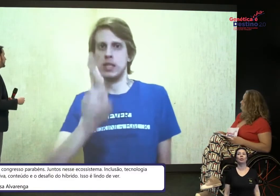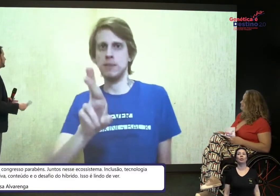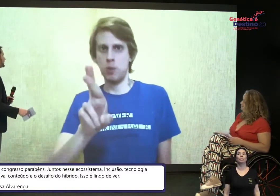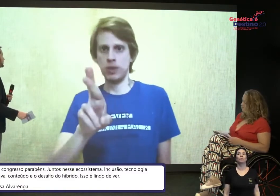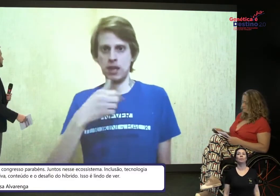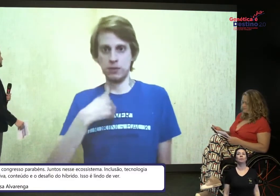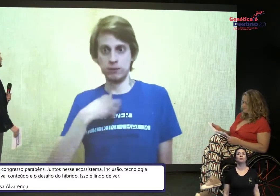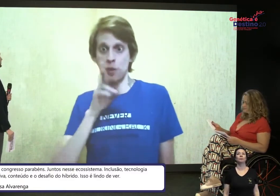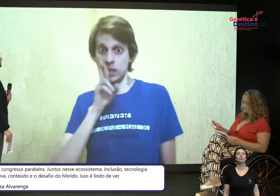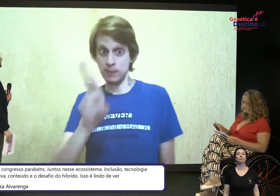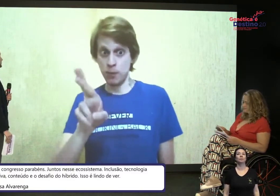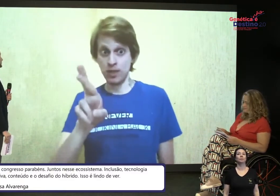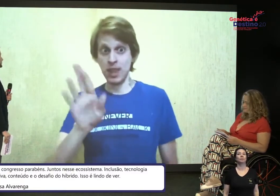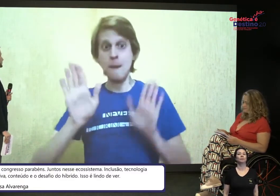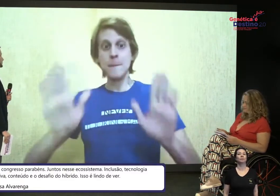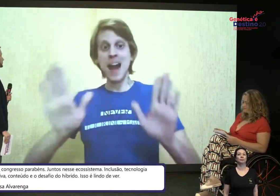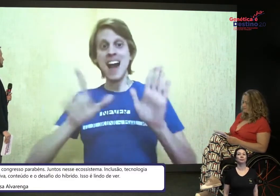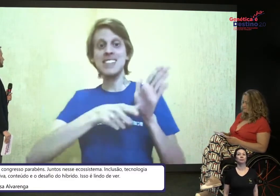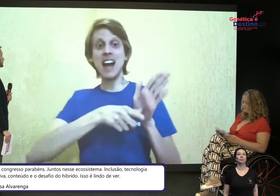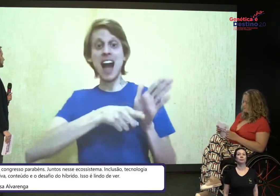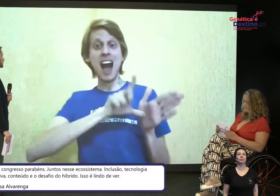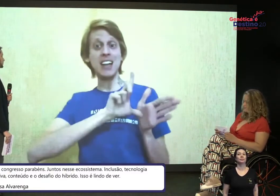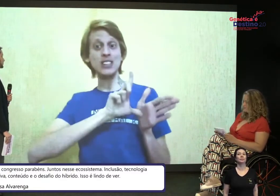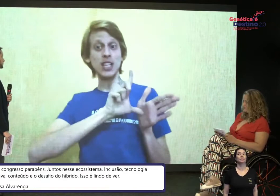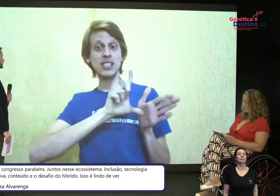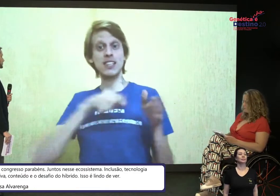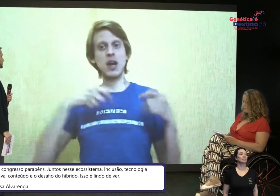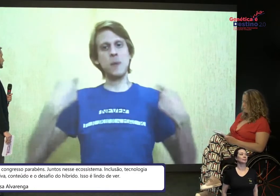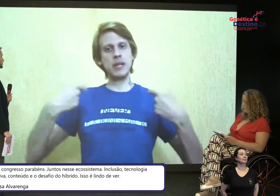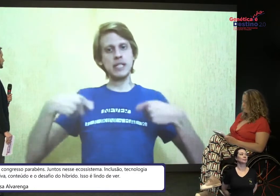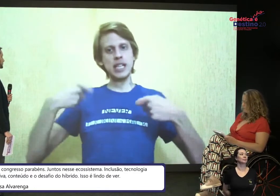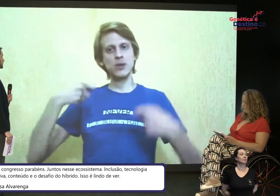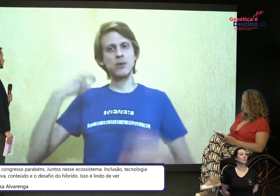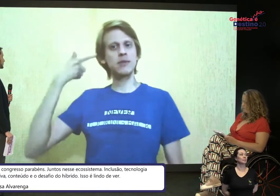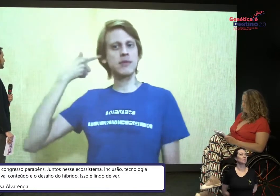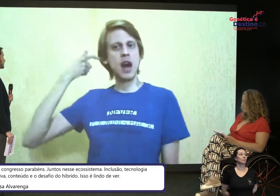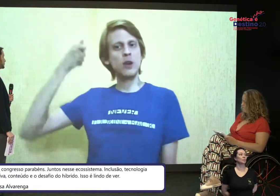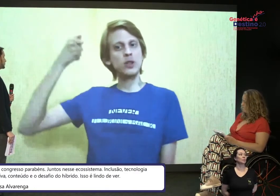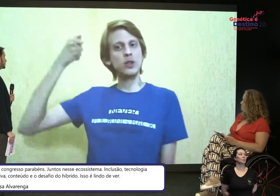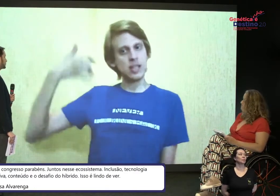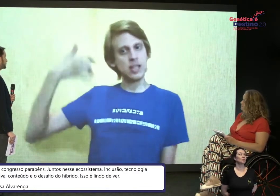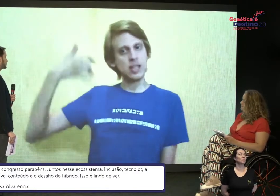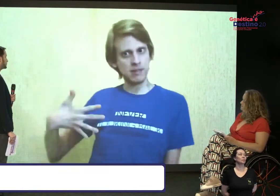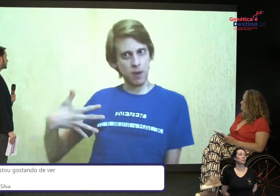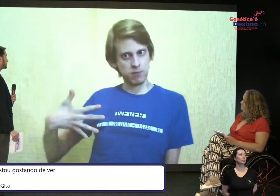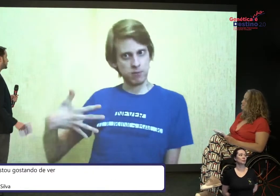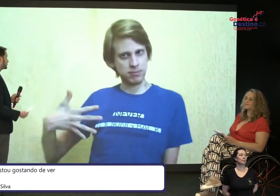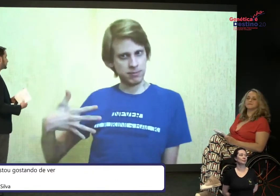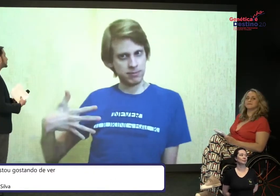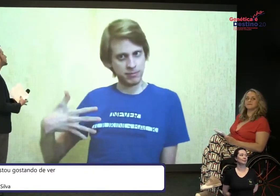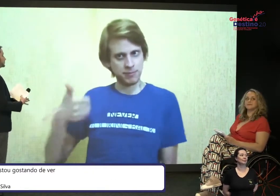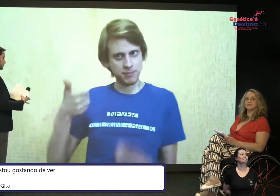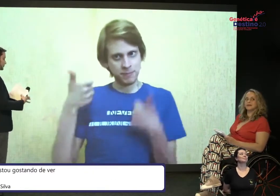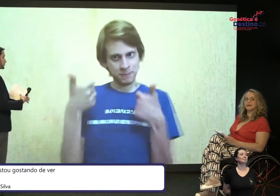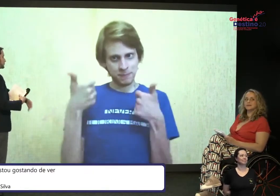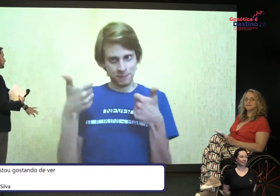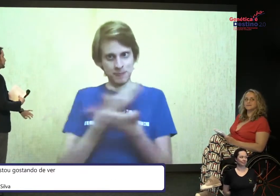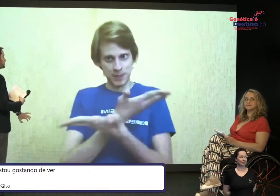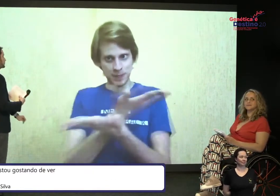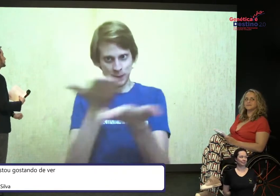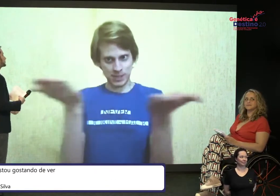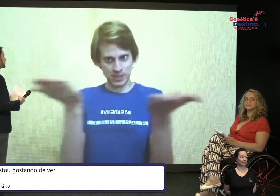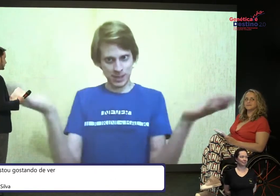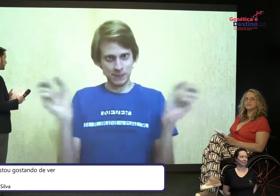A minha resposta, então, antes, eu preciso fazer minha autodescrição. Me